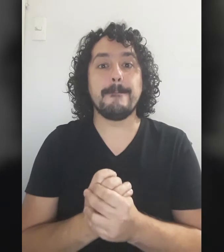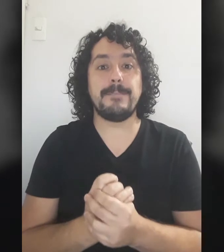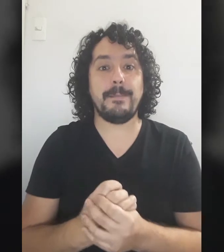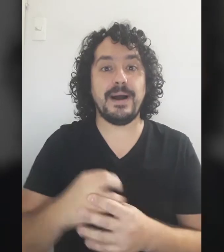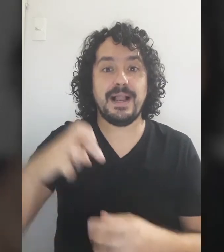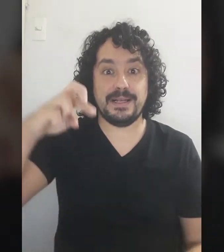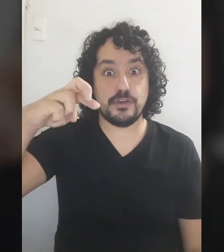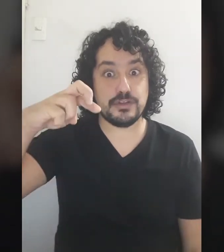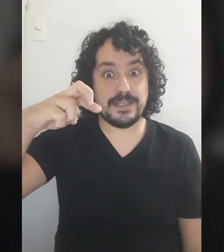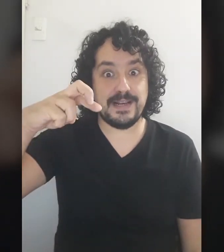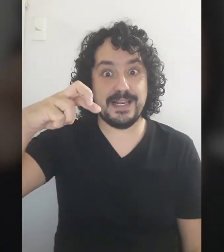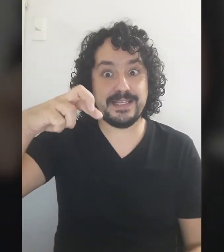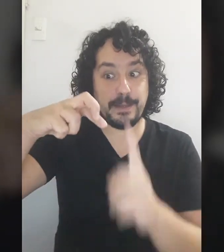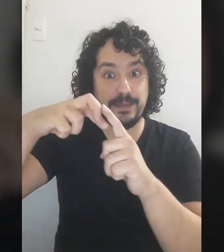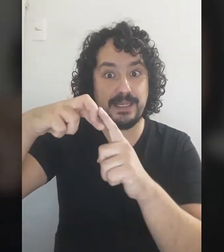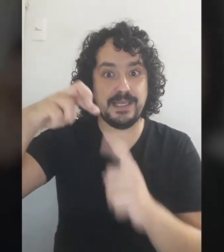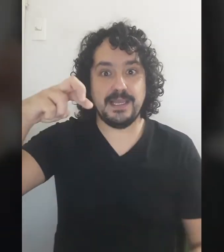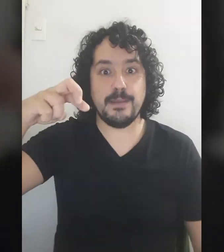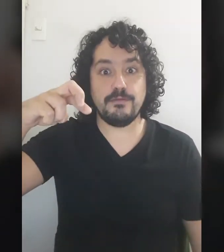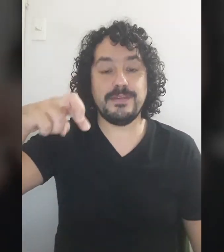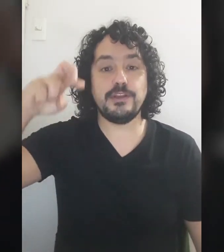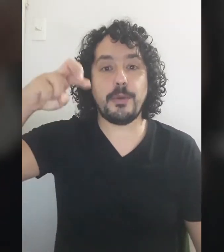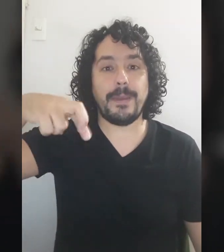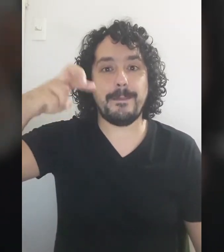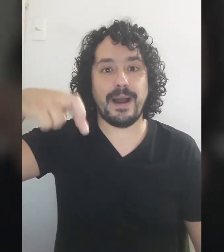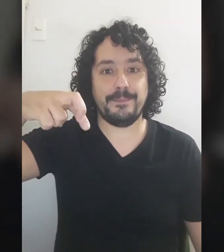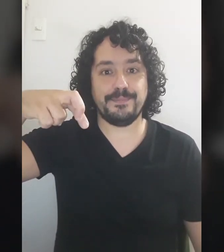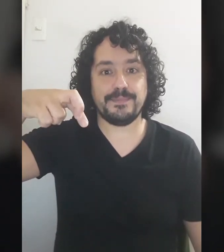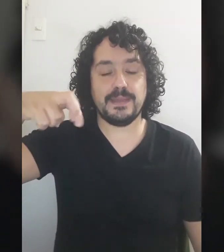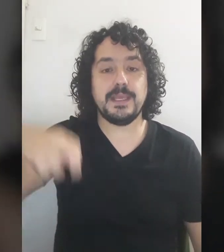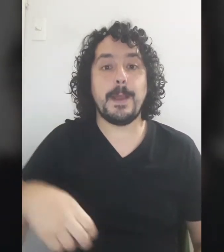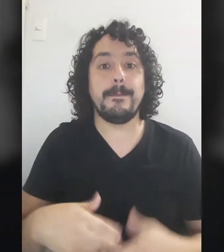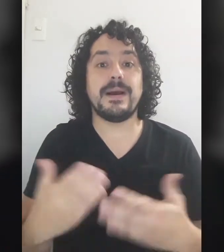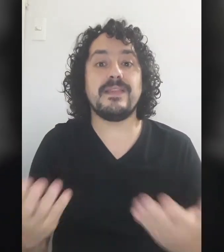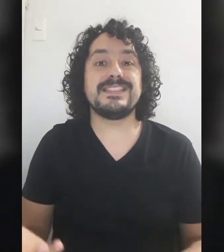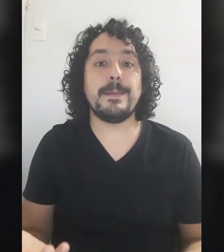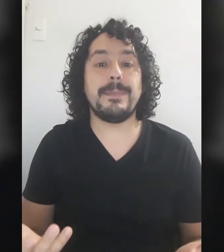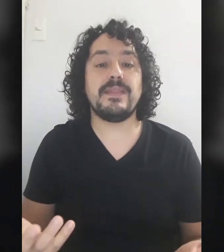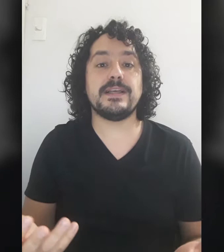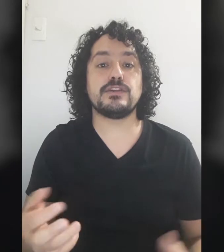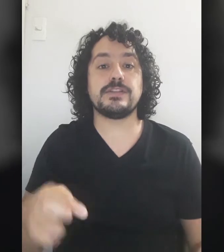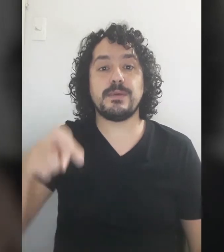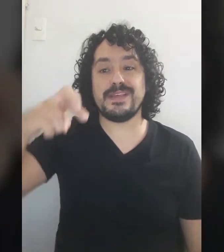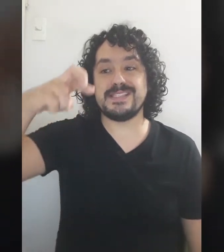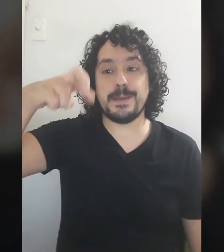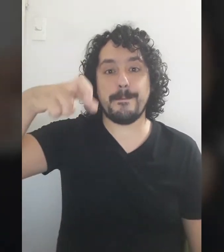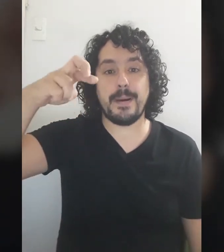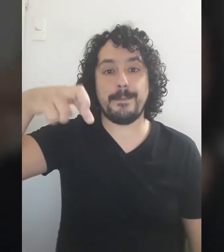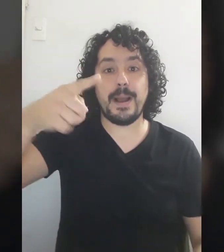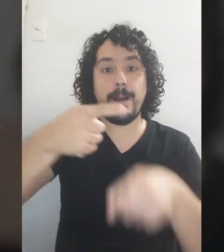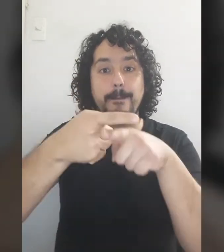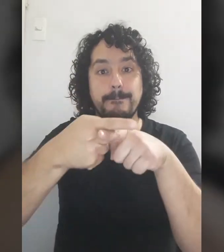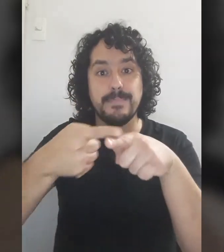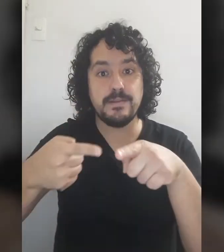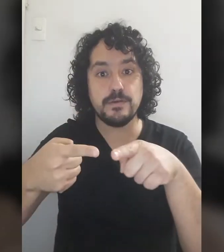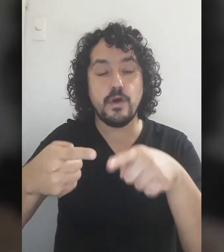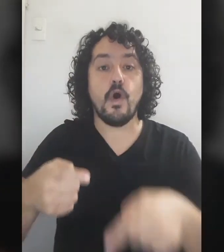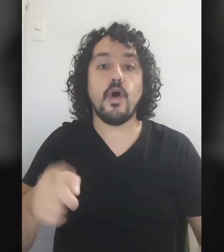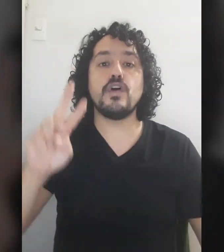Papá, todos saben la letra P en movimiento papá Para decir padrastro se puede decir papá medio o